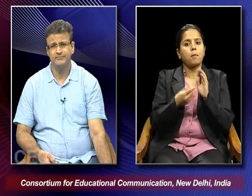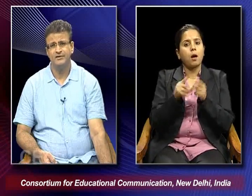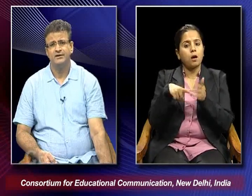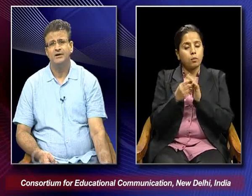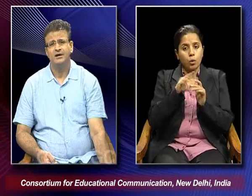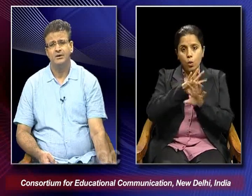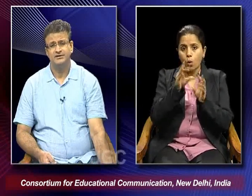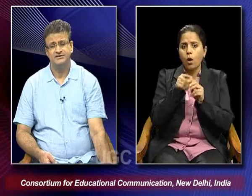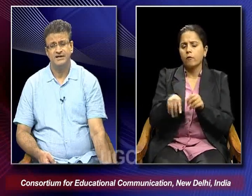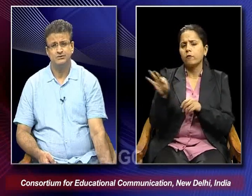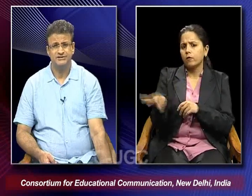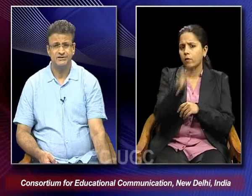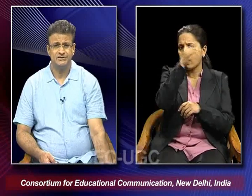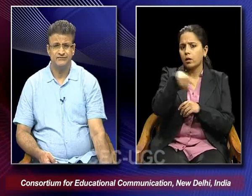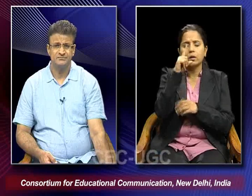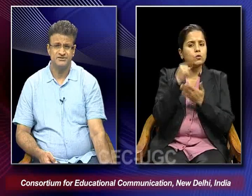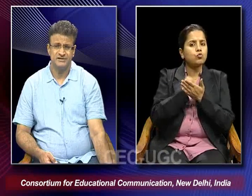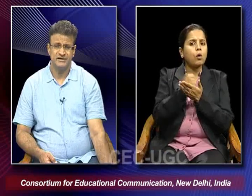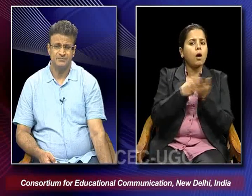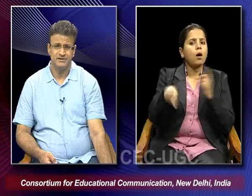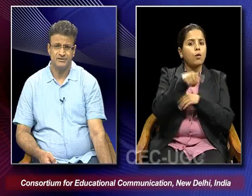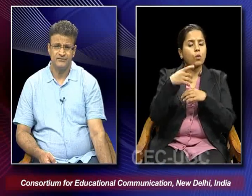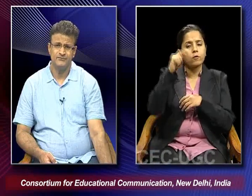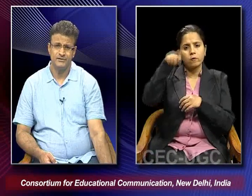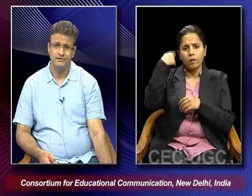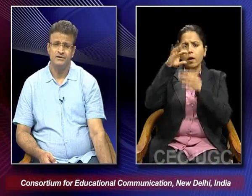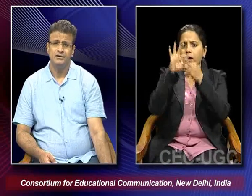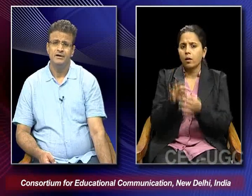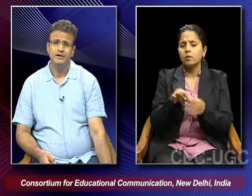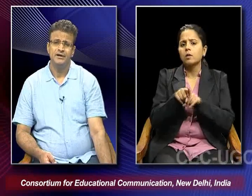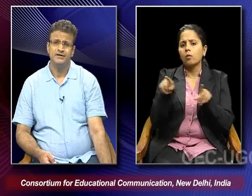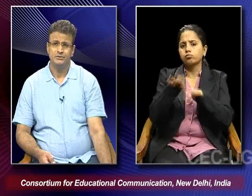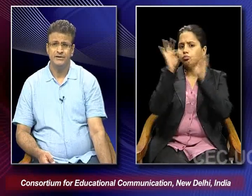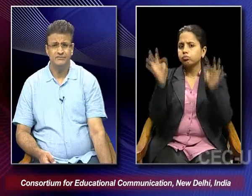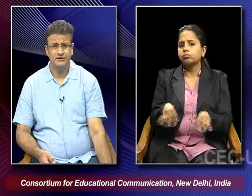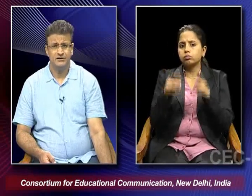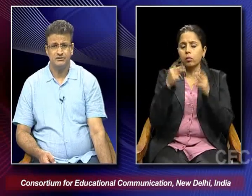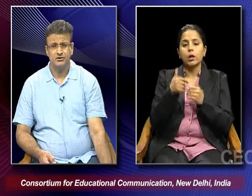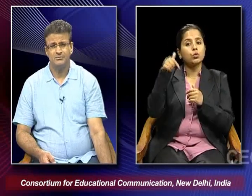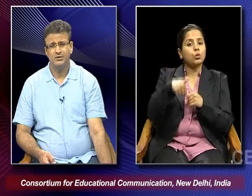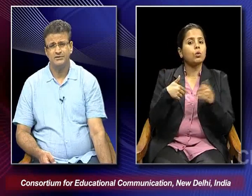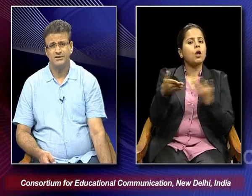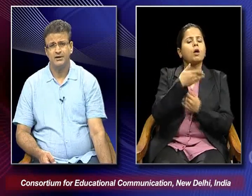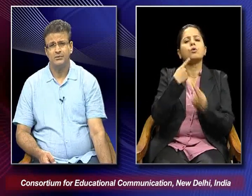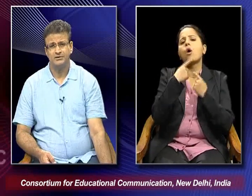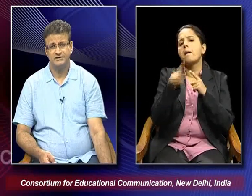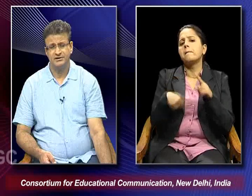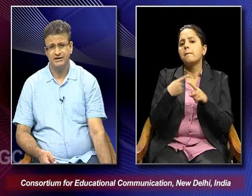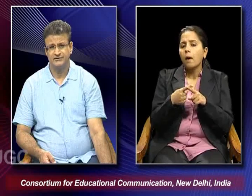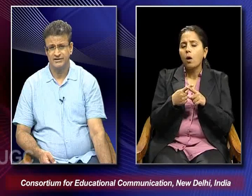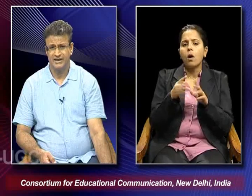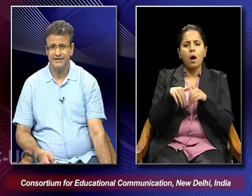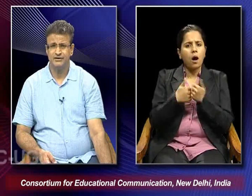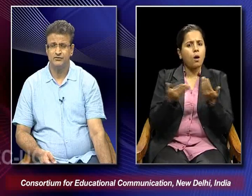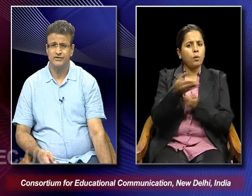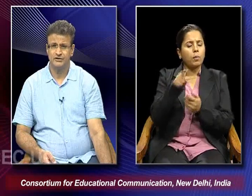of them how they try to see films in that particular framework. And today we will talk about that how the kind